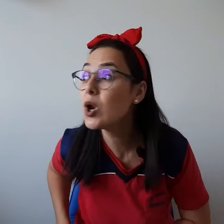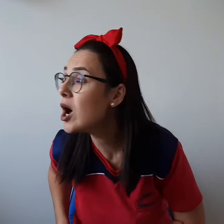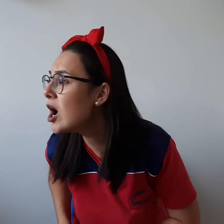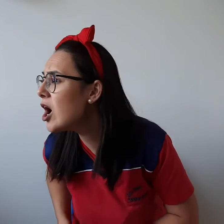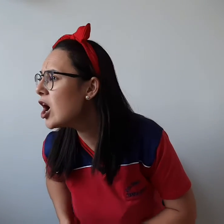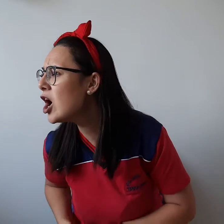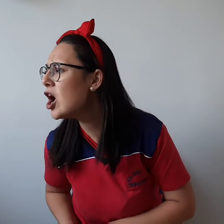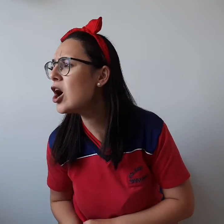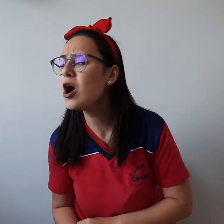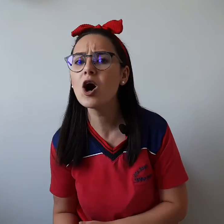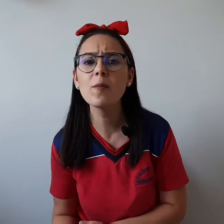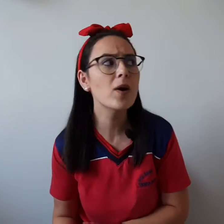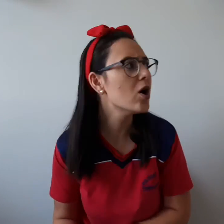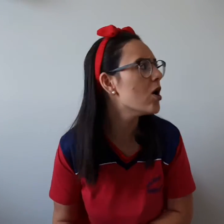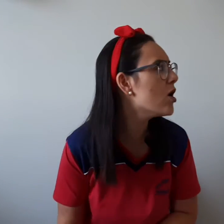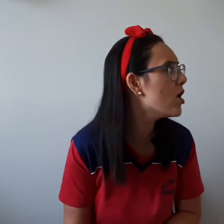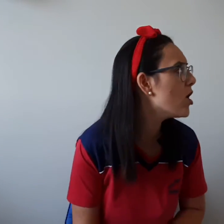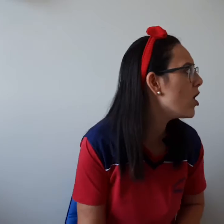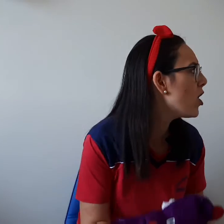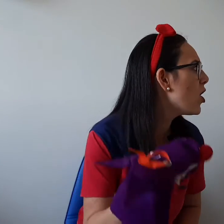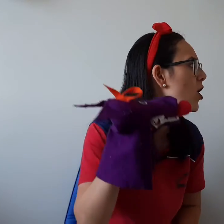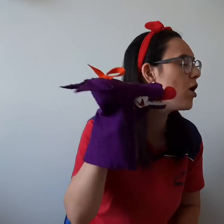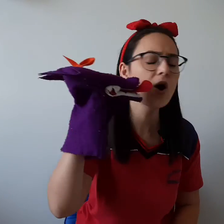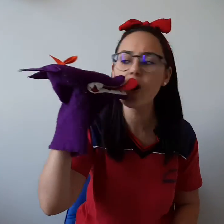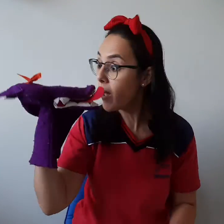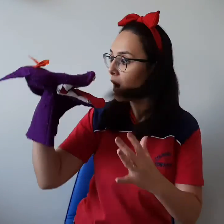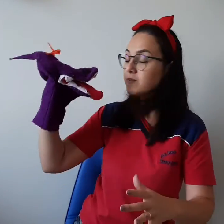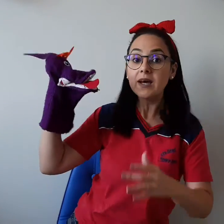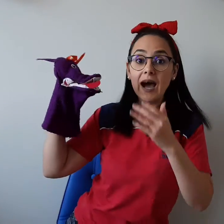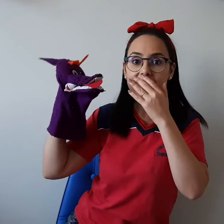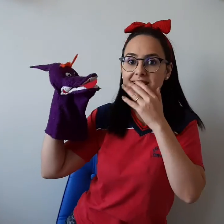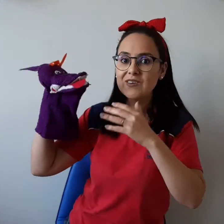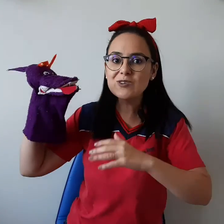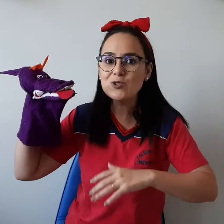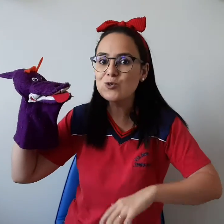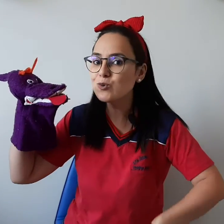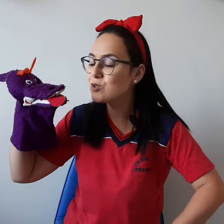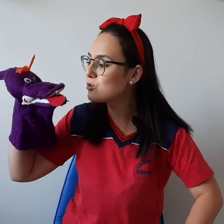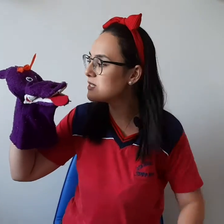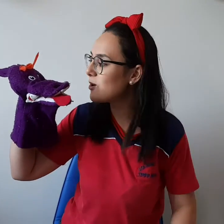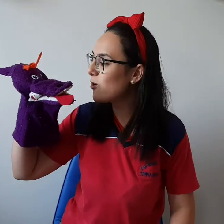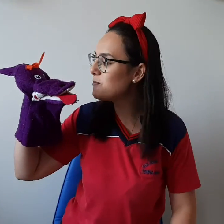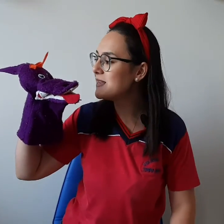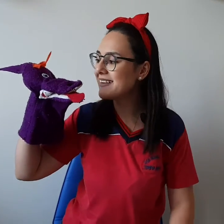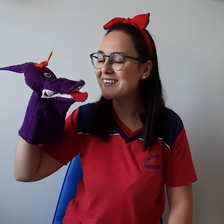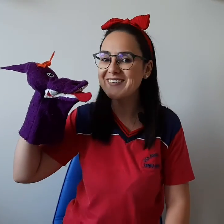Lobo... Ai, que susto, seu Lobinho!